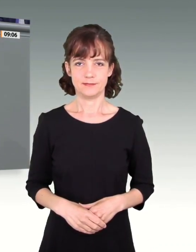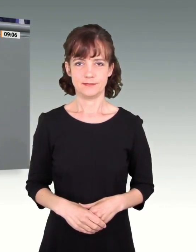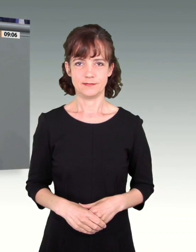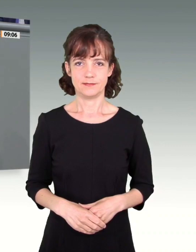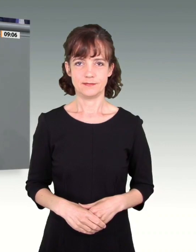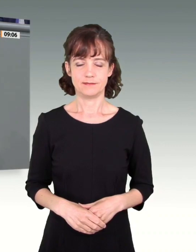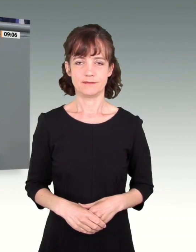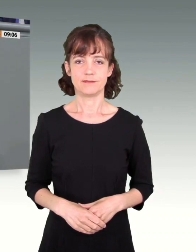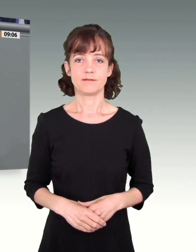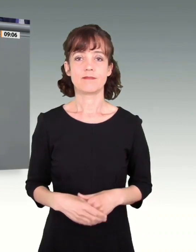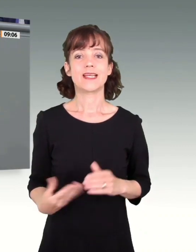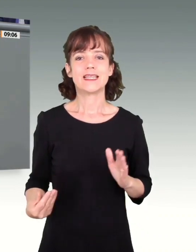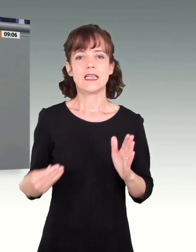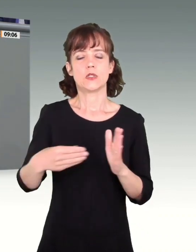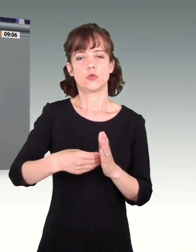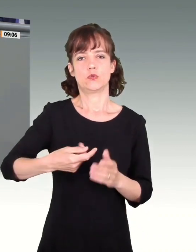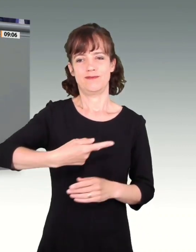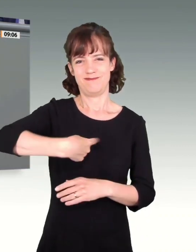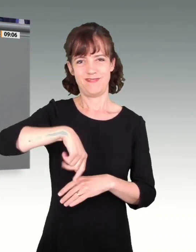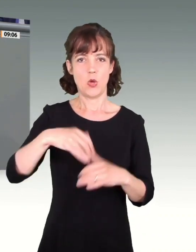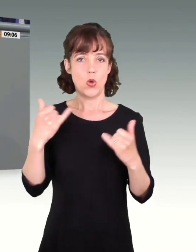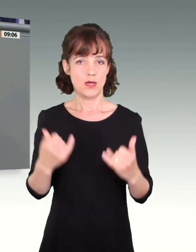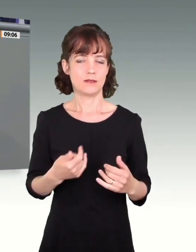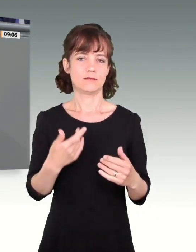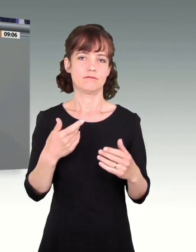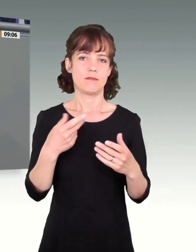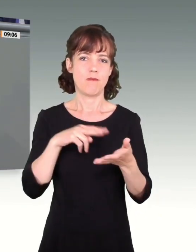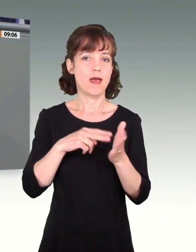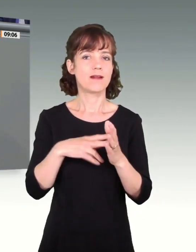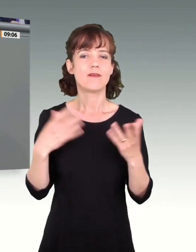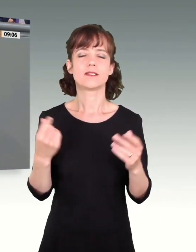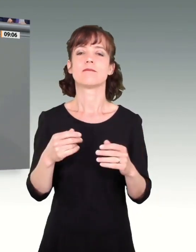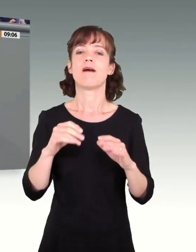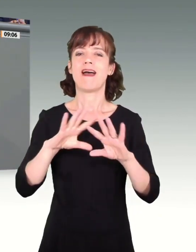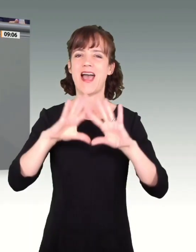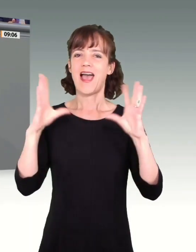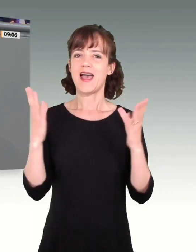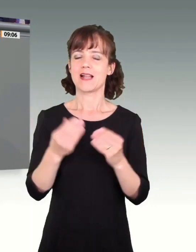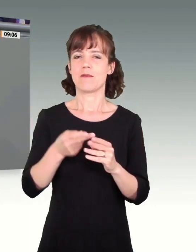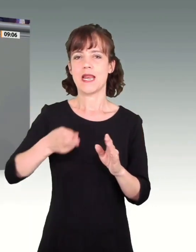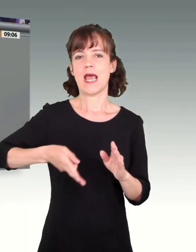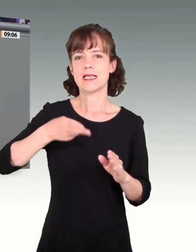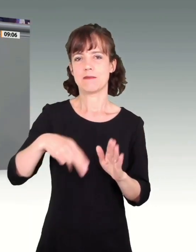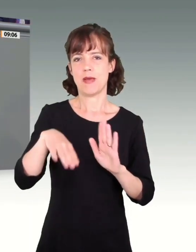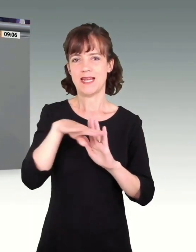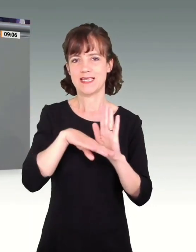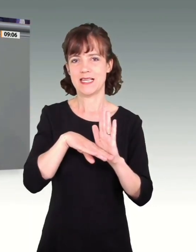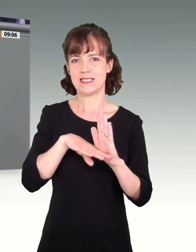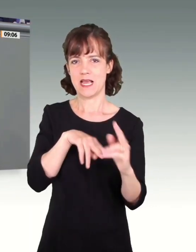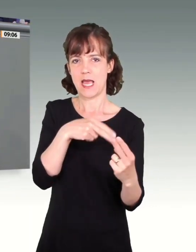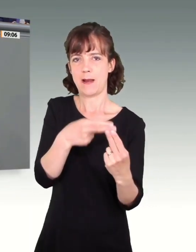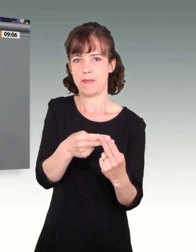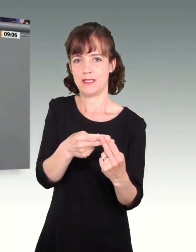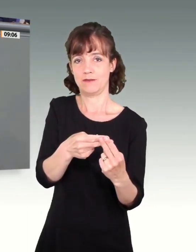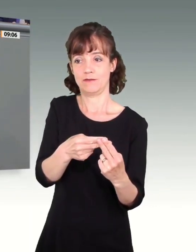Zudem wollen wir heute auch die Anpassung des allgemeinen Eisenbahngesetzes auf den